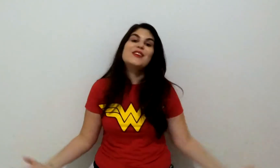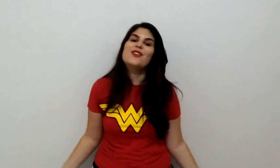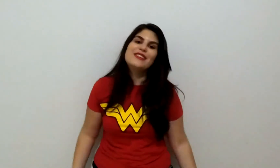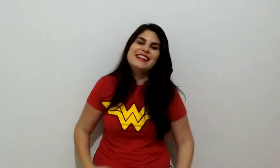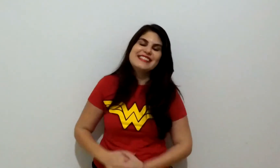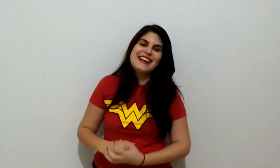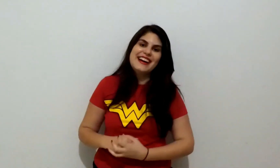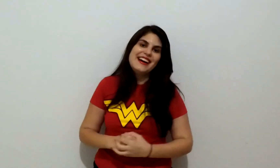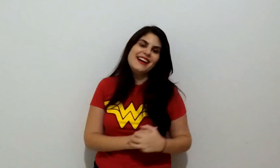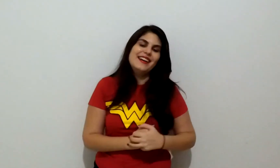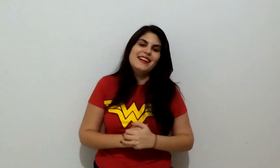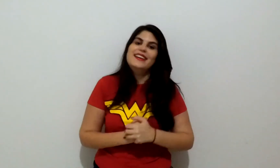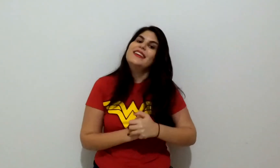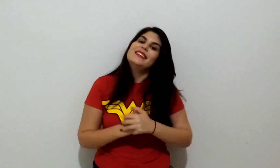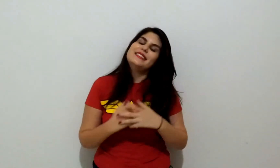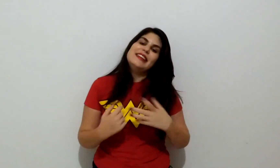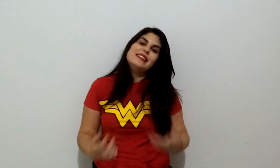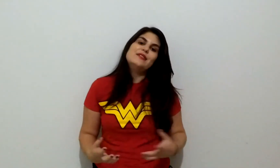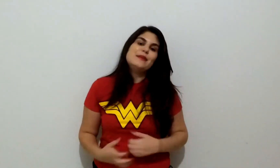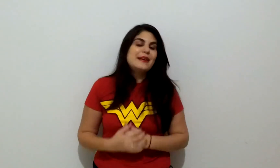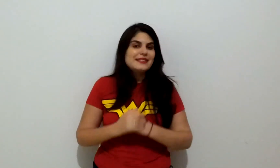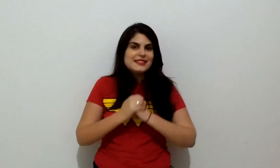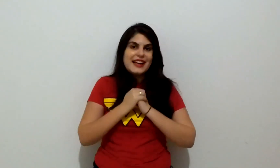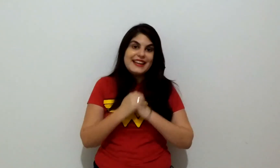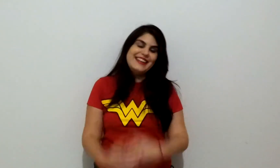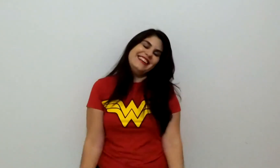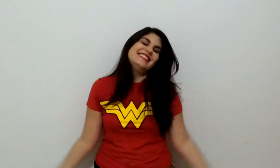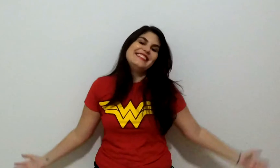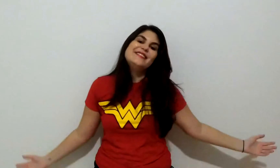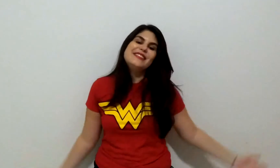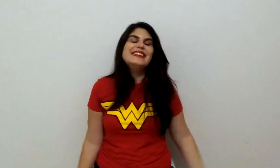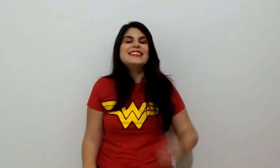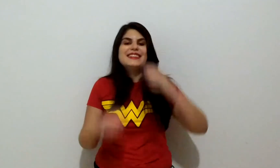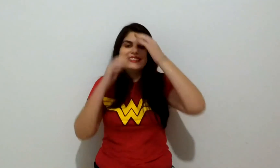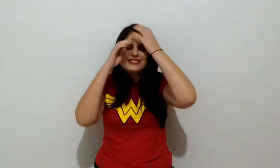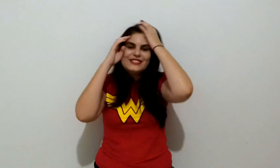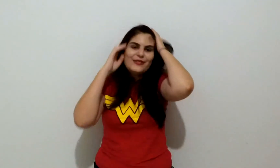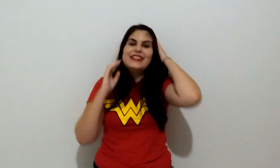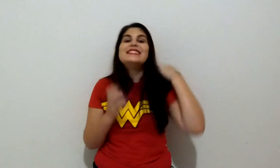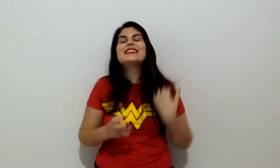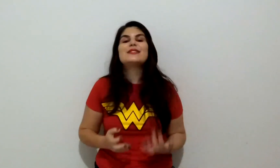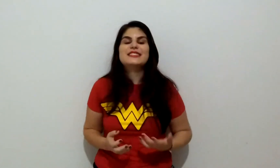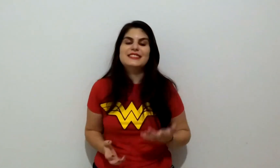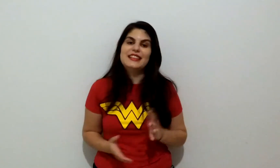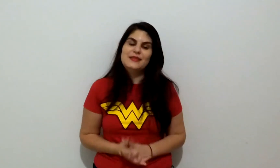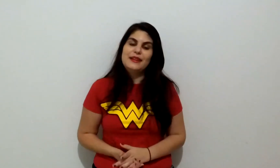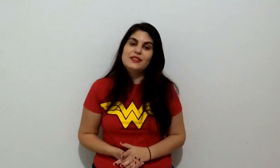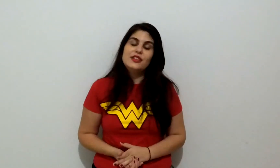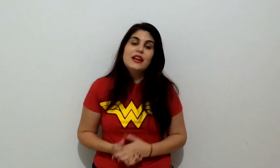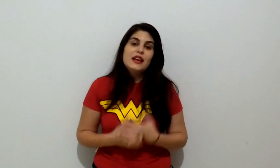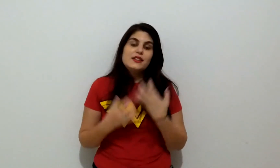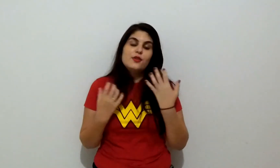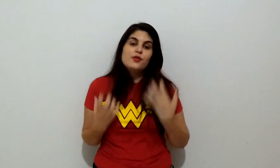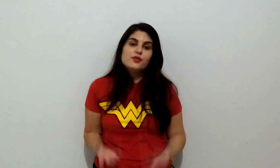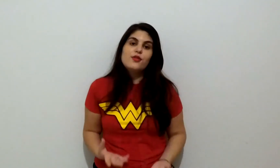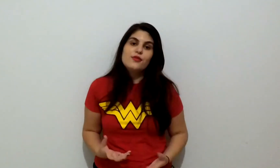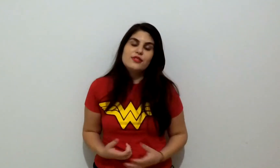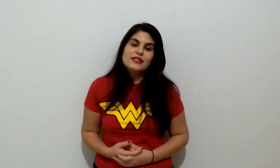conversar, entendeu? Ter mais alegrias nessa vida, diversão, entretenimento. Então eu conto com você,